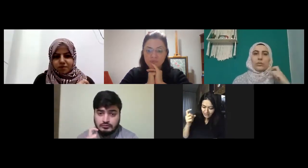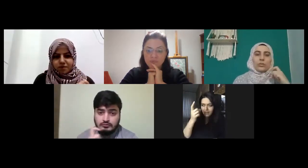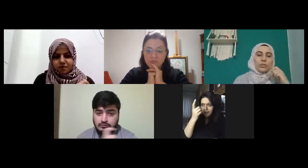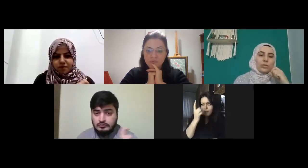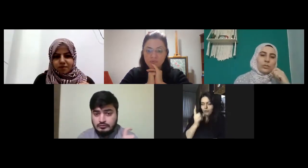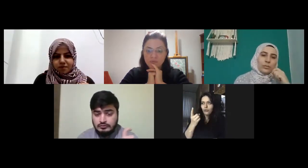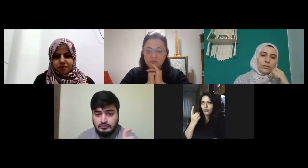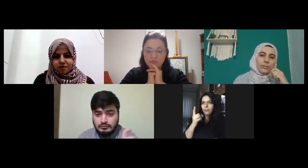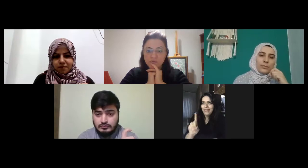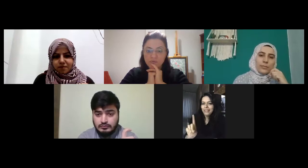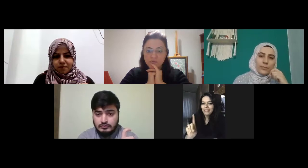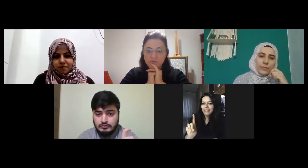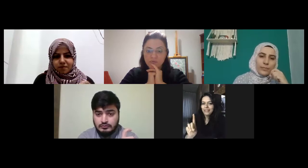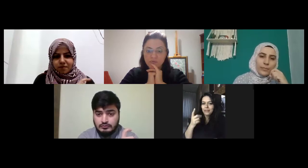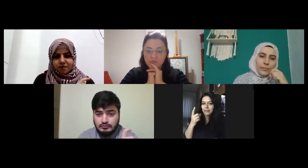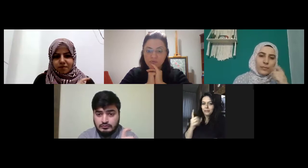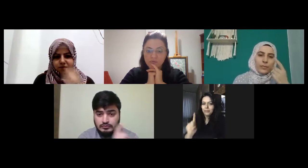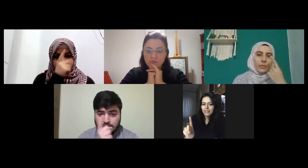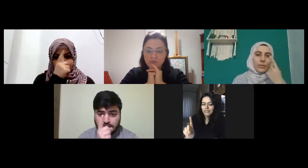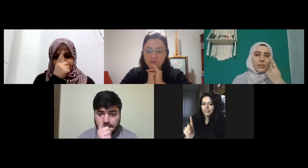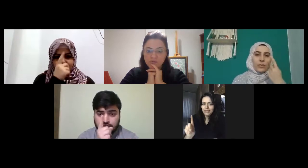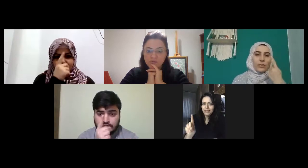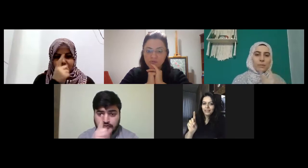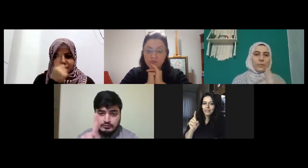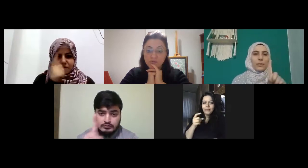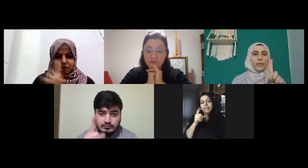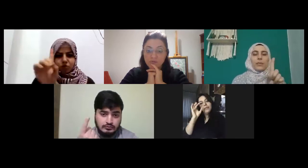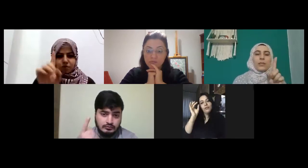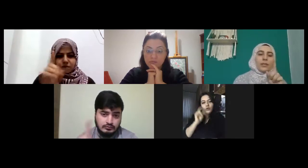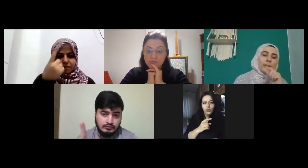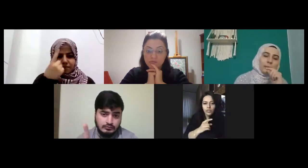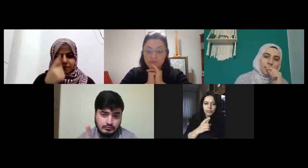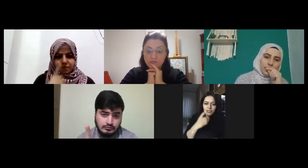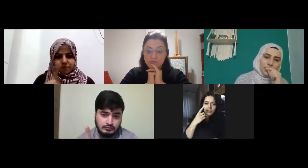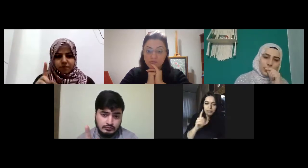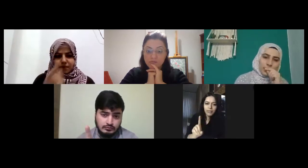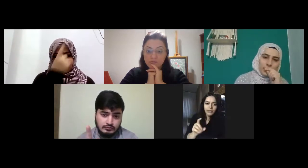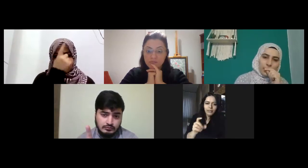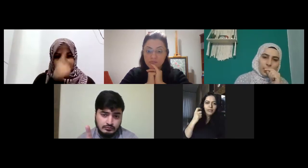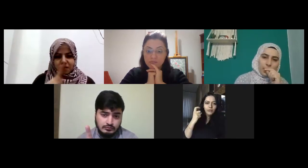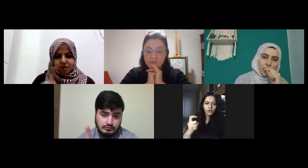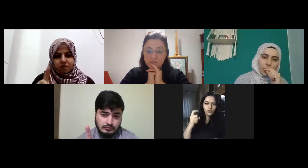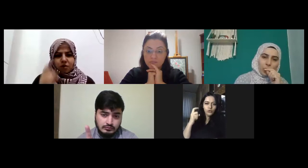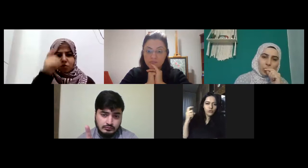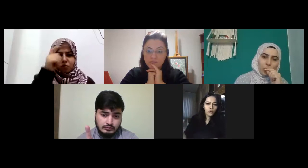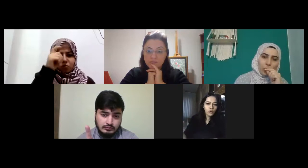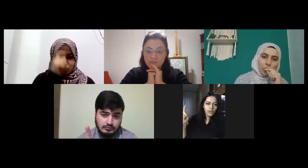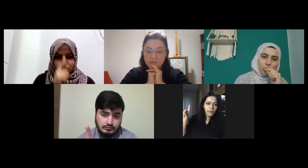şu da bin bin mesela bin dokuz yüz doksan bir yazacağım bin dokuz yüz doksan bir